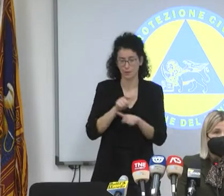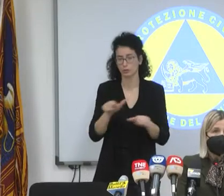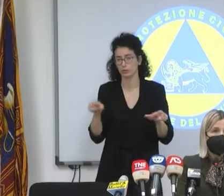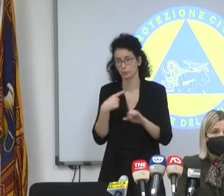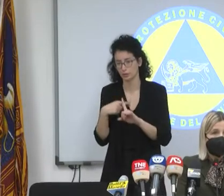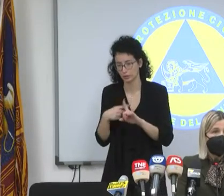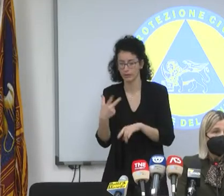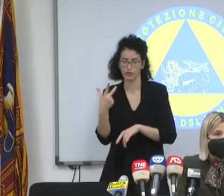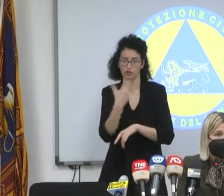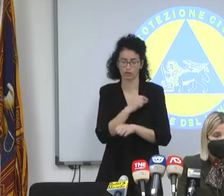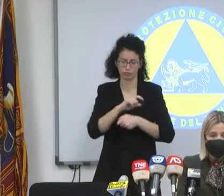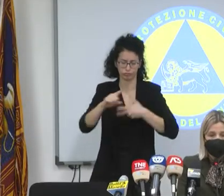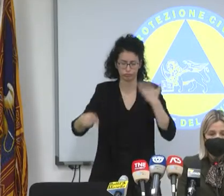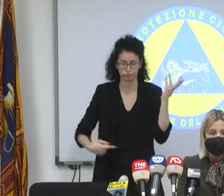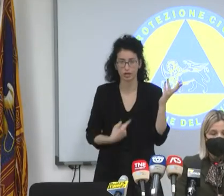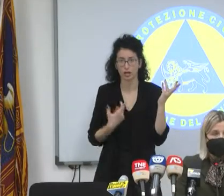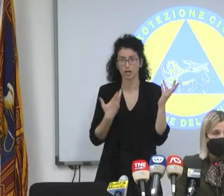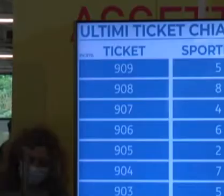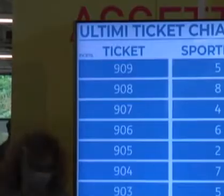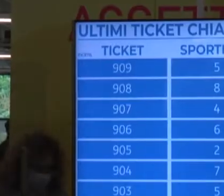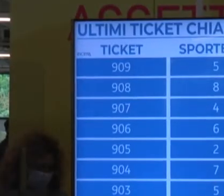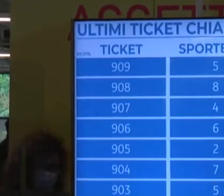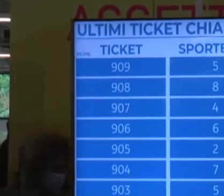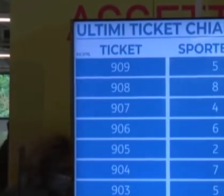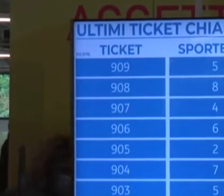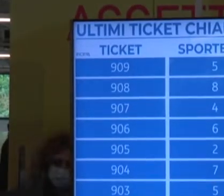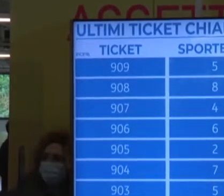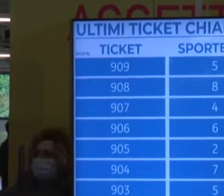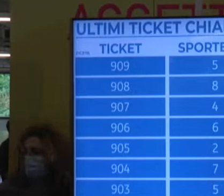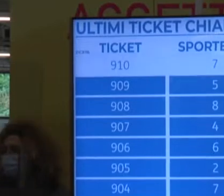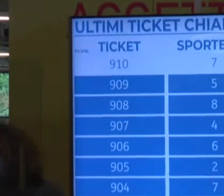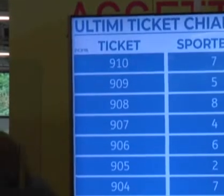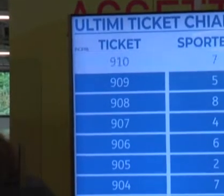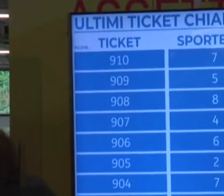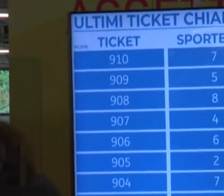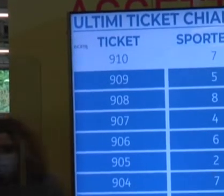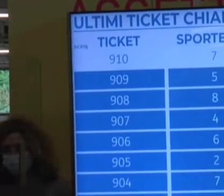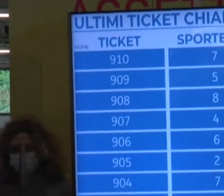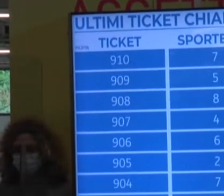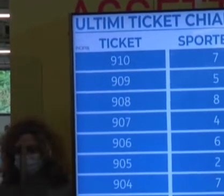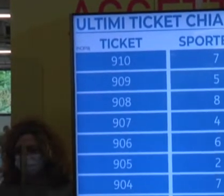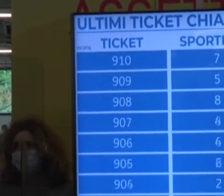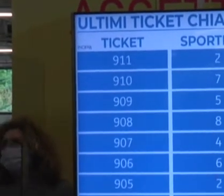verificare se il cittadino è in possesso o meno di esenzione dall'obbligo vaccinale per motivi di salute.